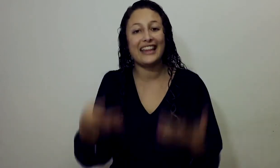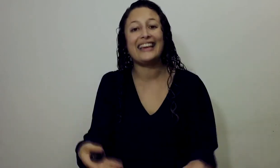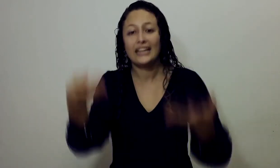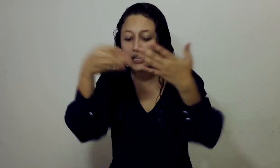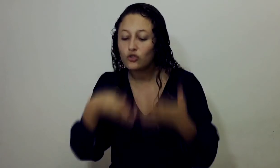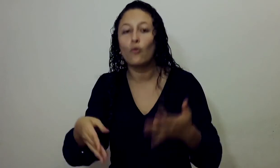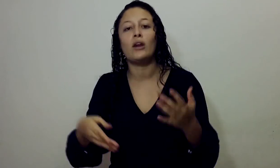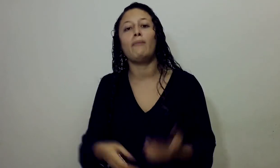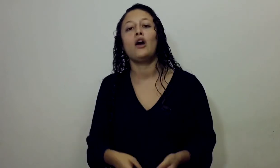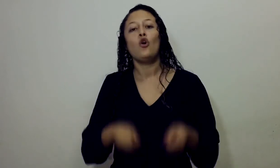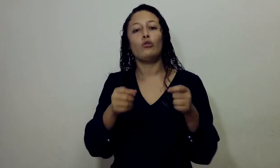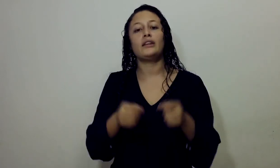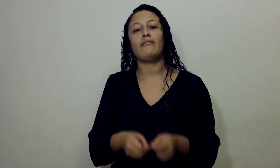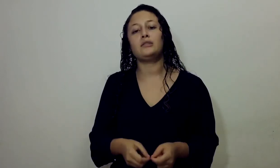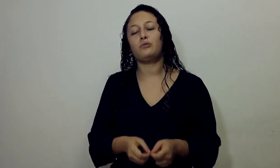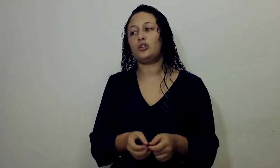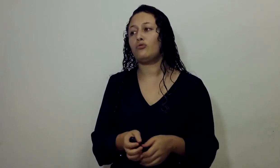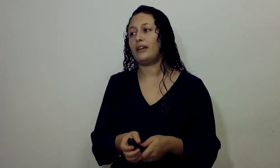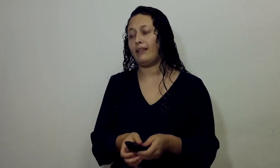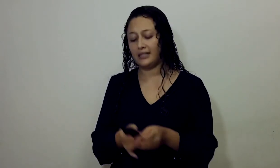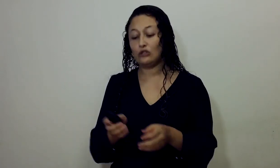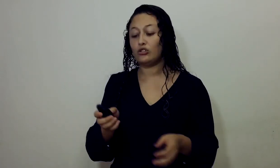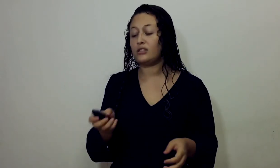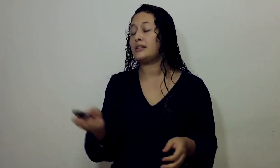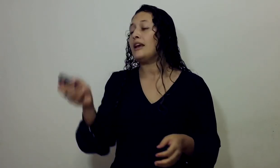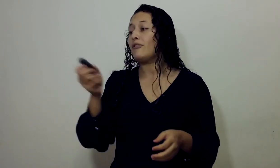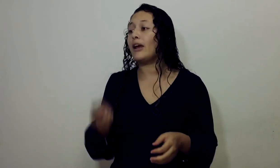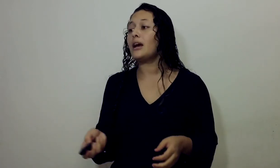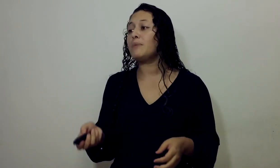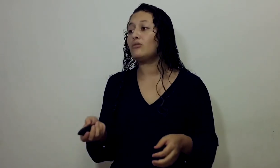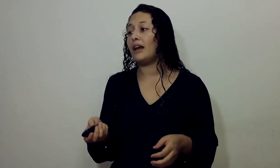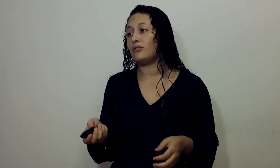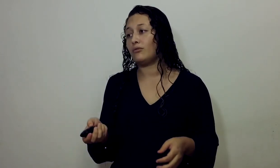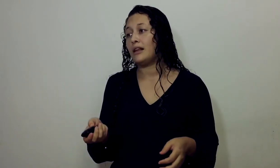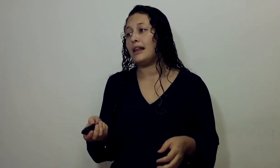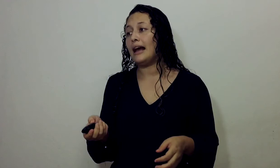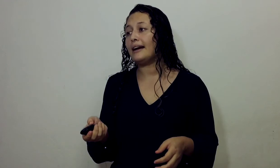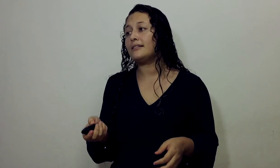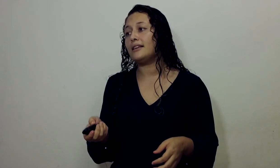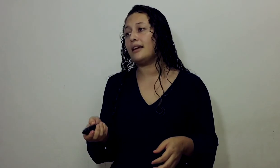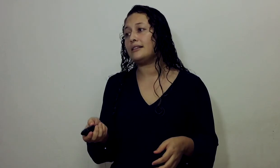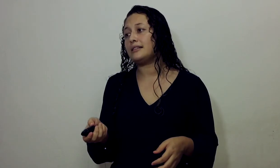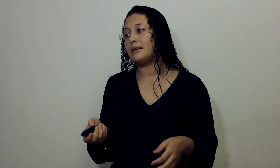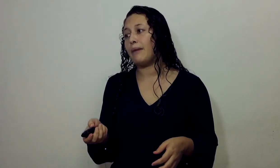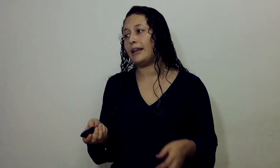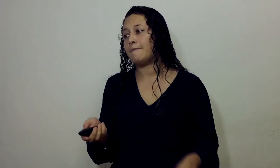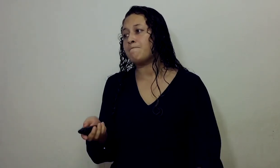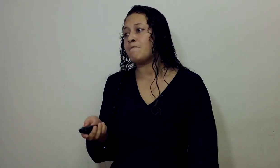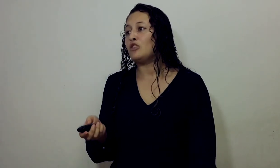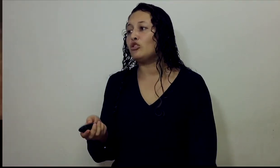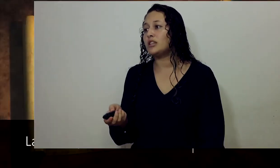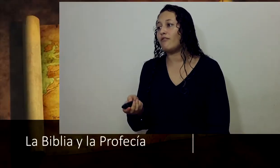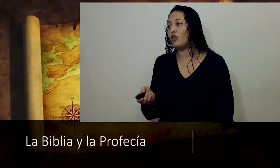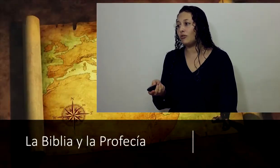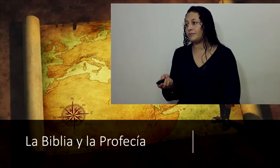profecía De que Cristo Vuelva Otra vez Por segunda vez Entonces Recapitulando La cartilla De esta semana